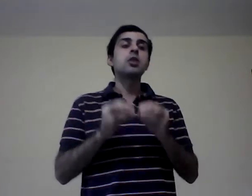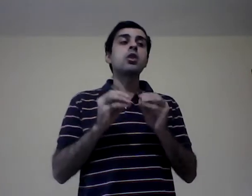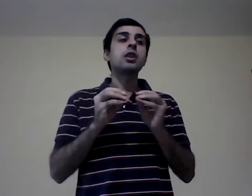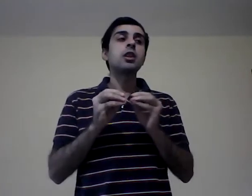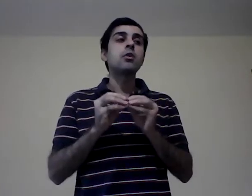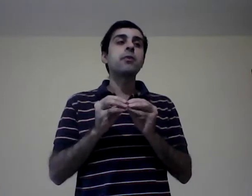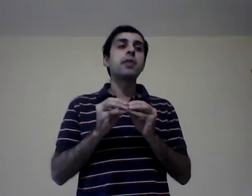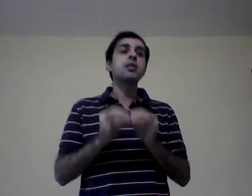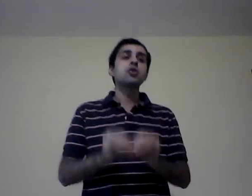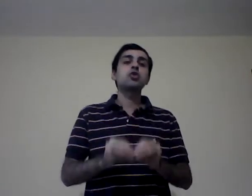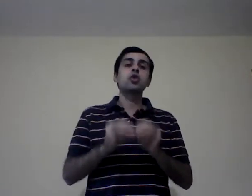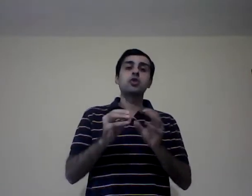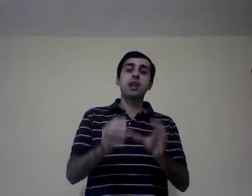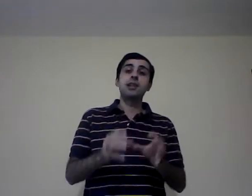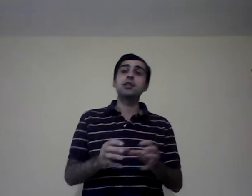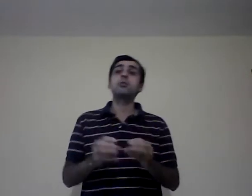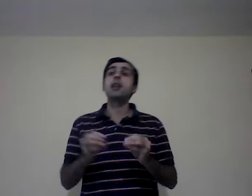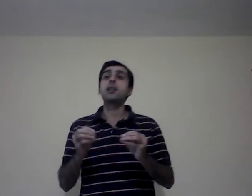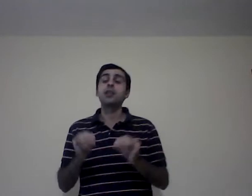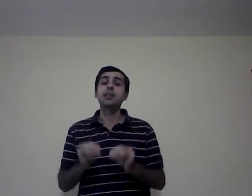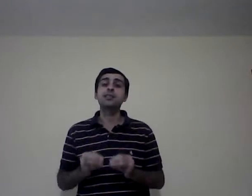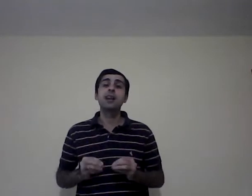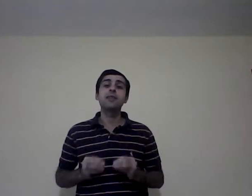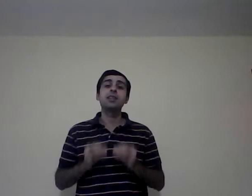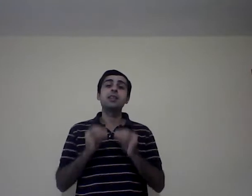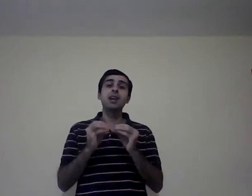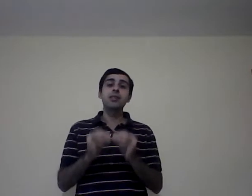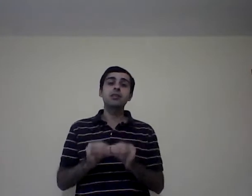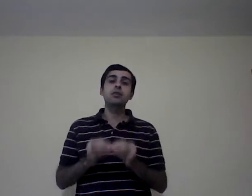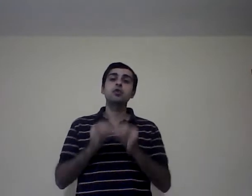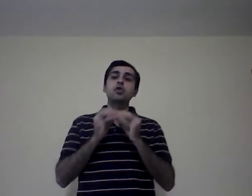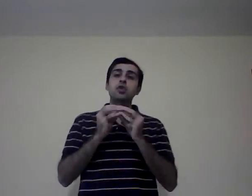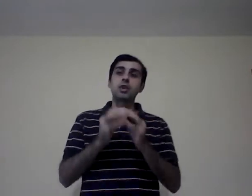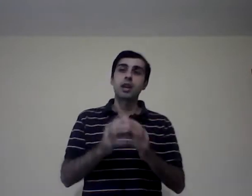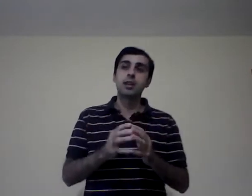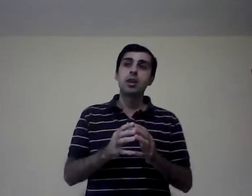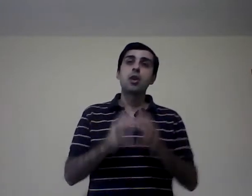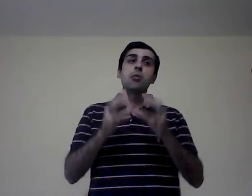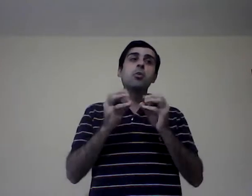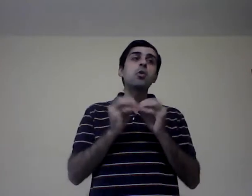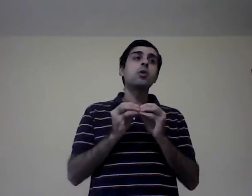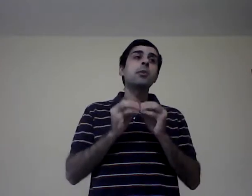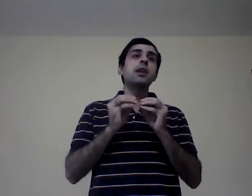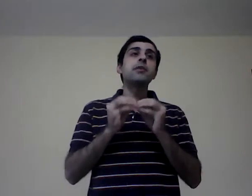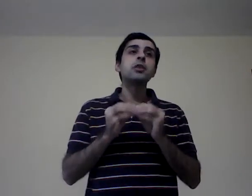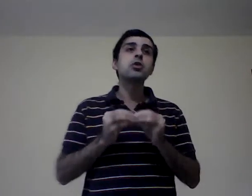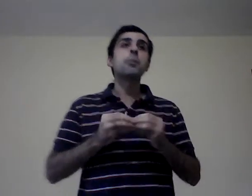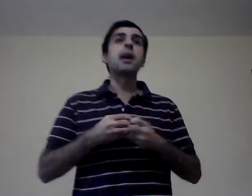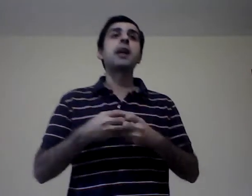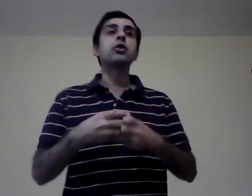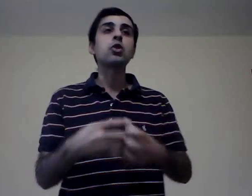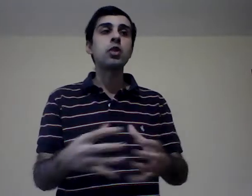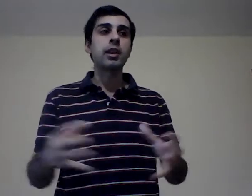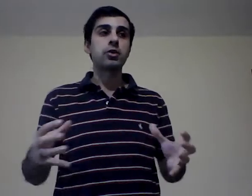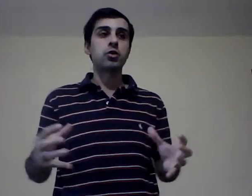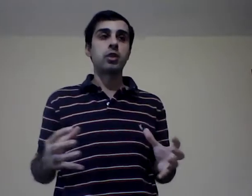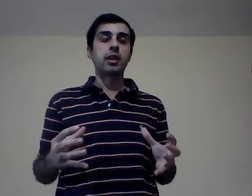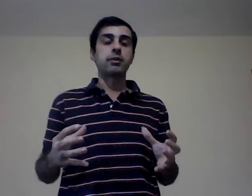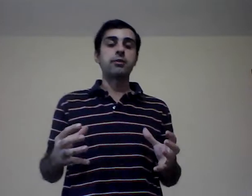que tiene un fin social. Tiene una rentabilidad social. Busca un beneficio para toda la sociedad. ¿Sí?